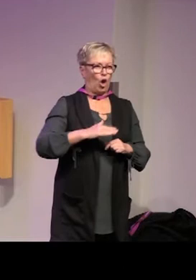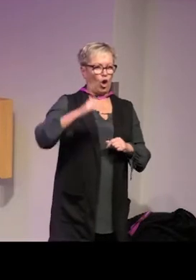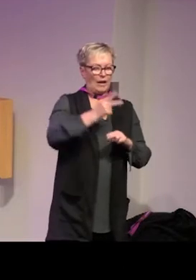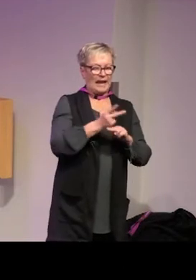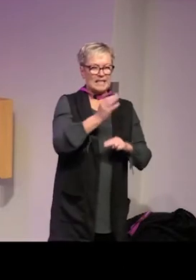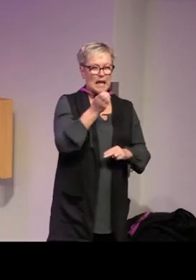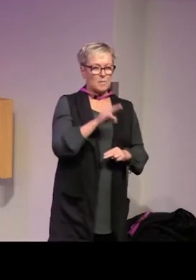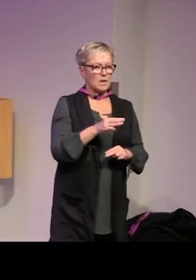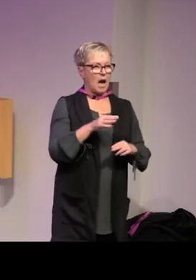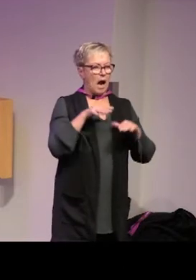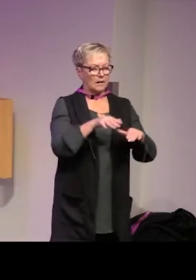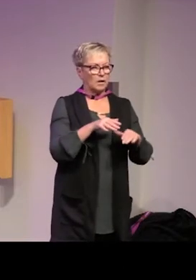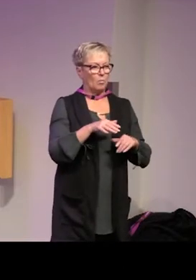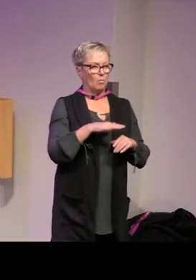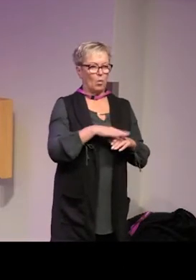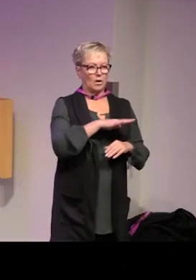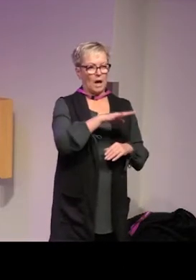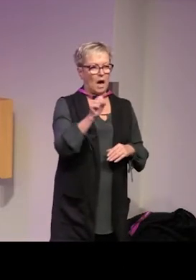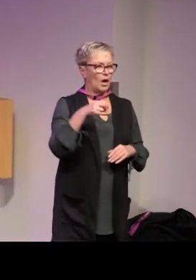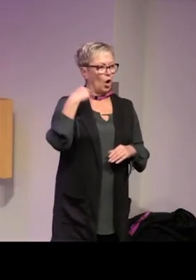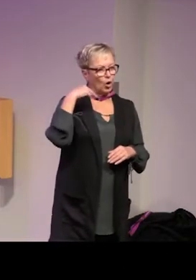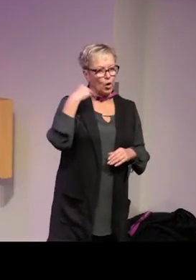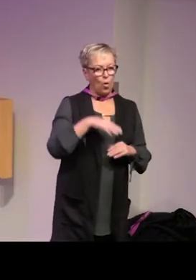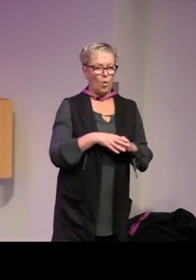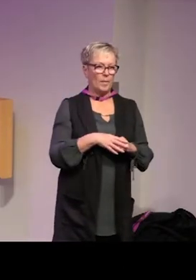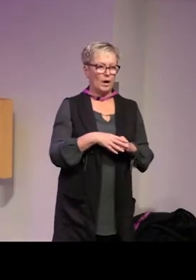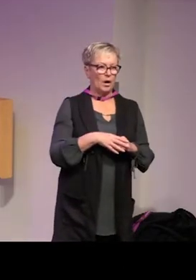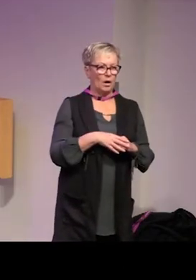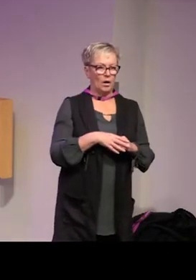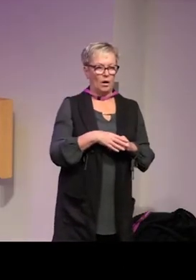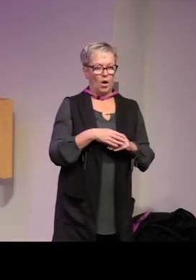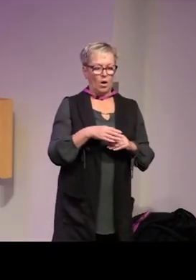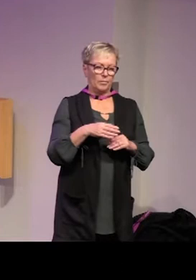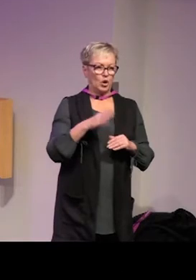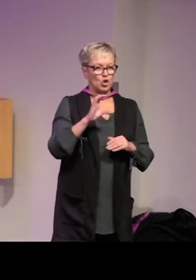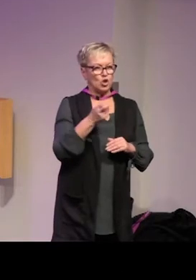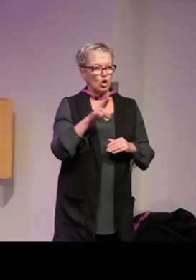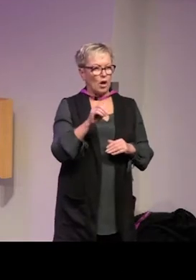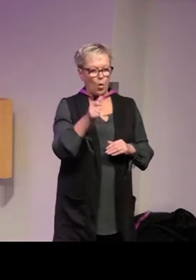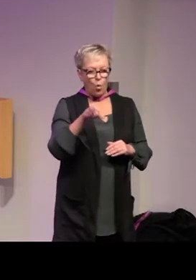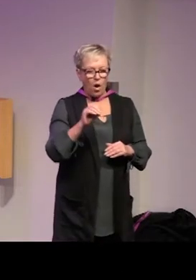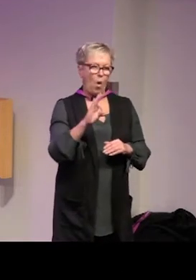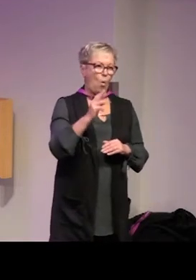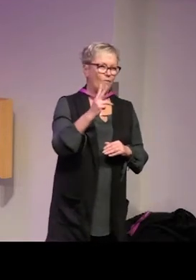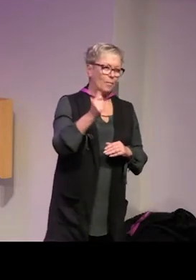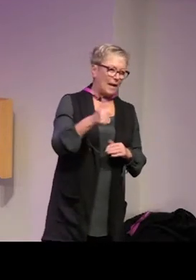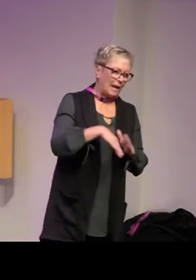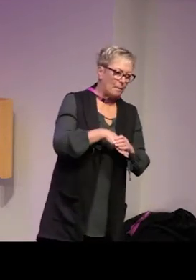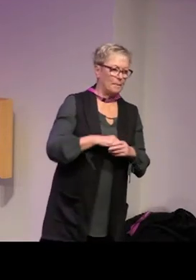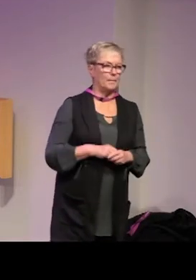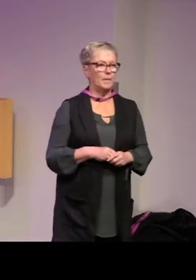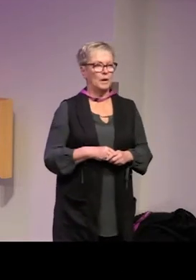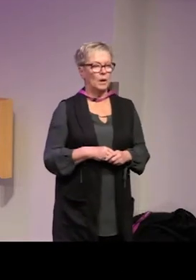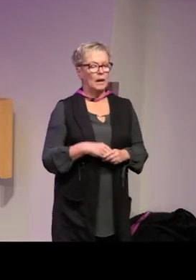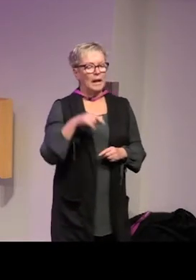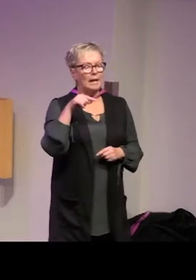högerextrema attacker mot andra mål mot romer nämner du synagoger HVB och så vidare